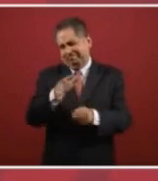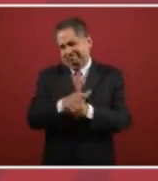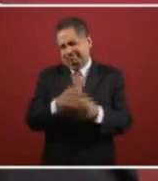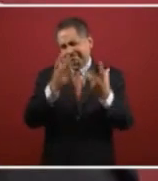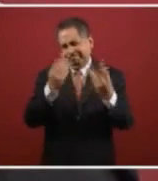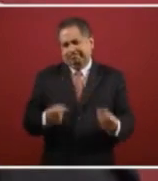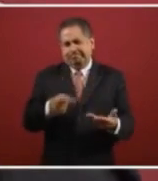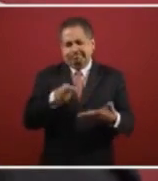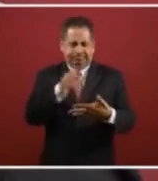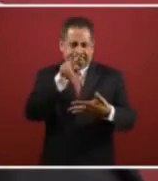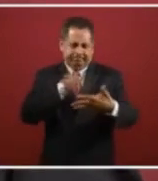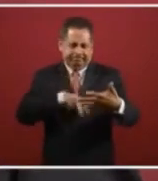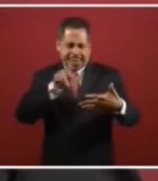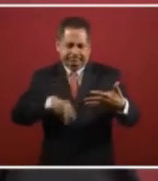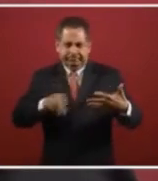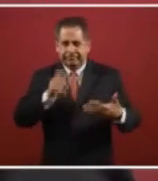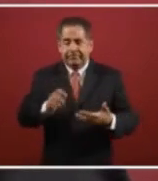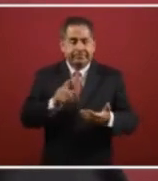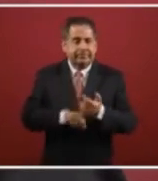sobre